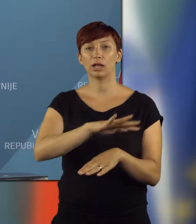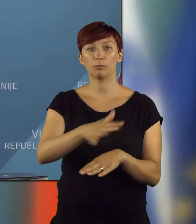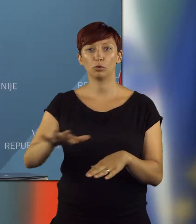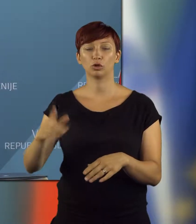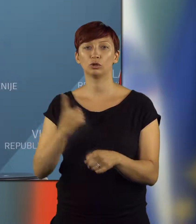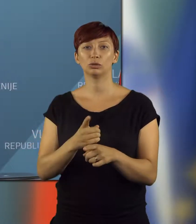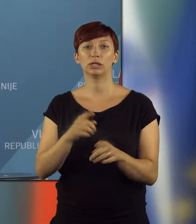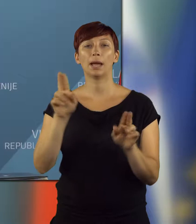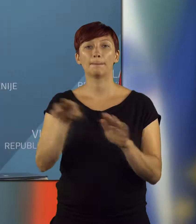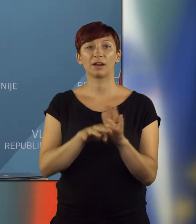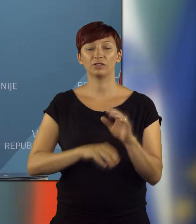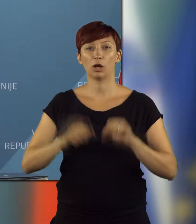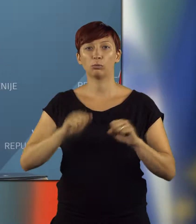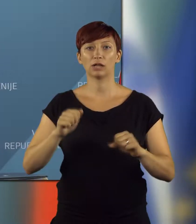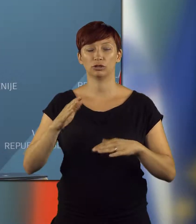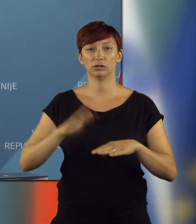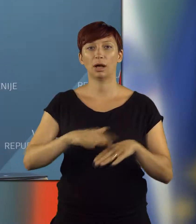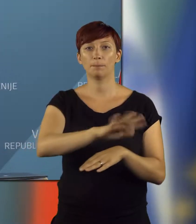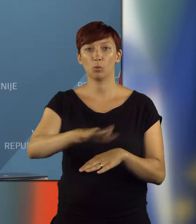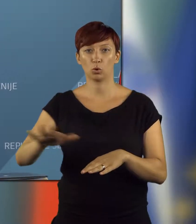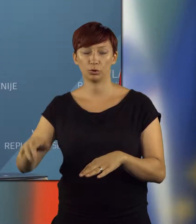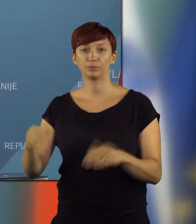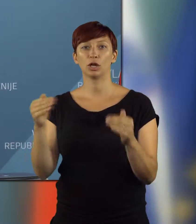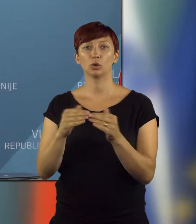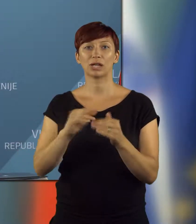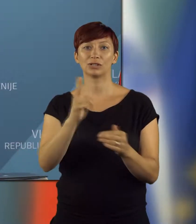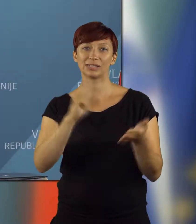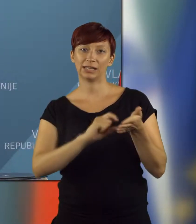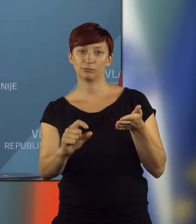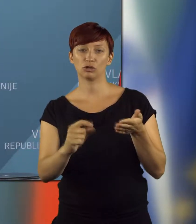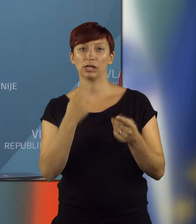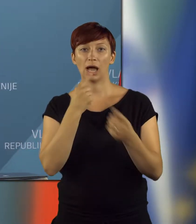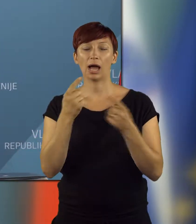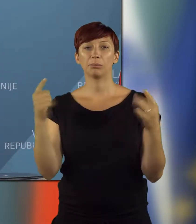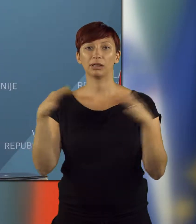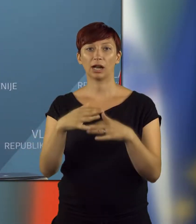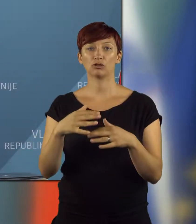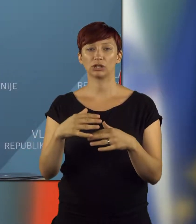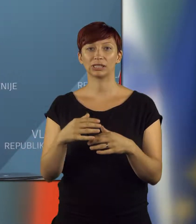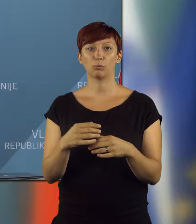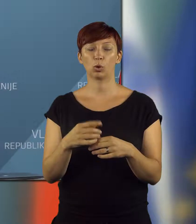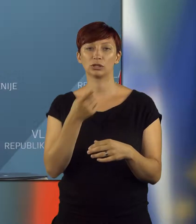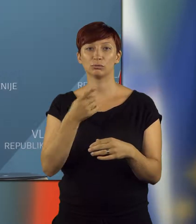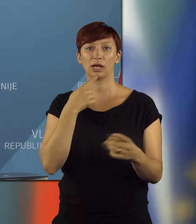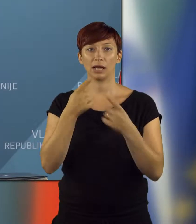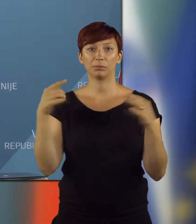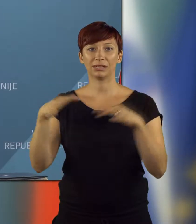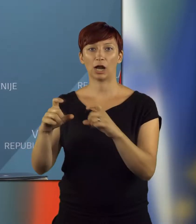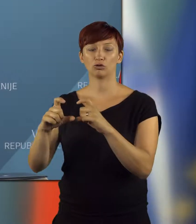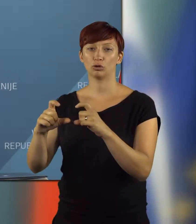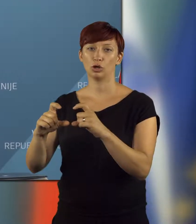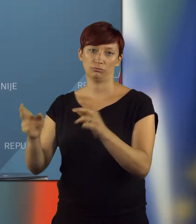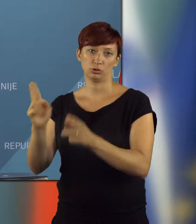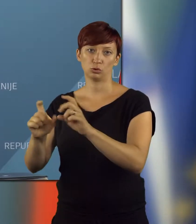morju in režim na morju. V skladu s tretjim členom arbitražnega sporozuma je arbitražno